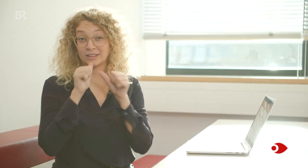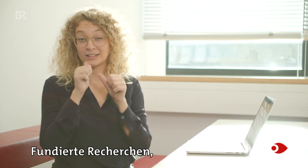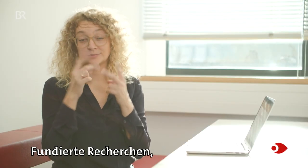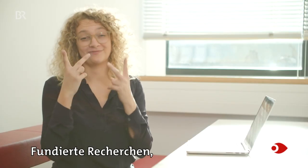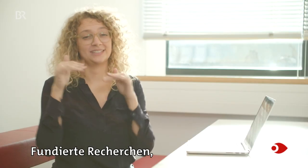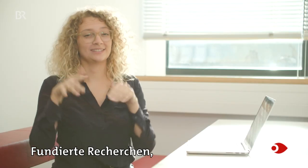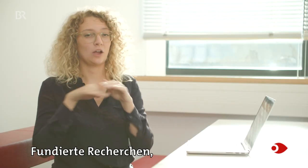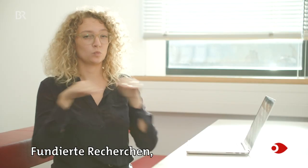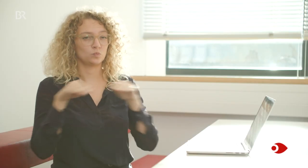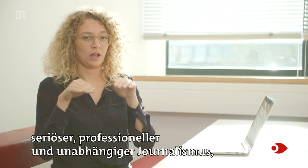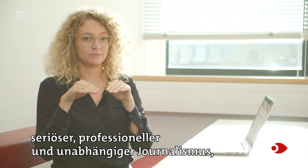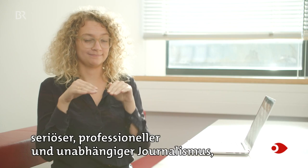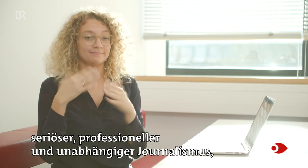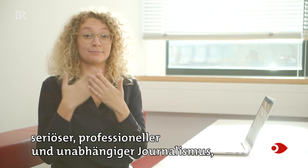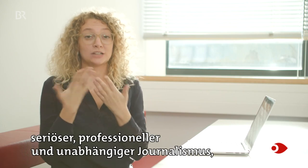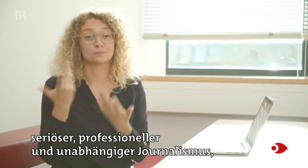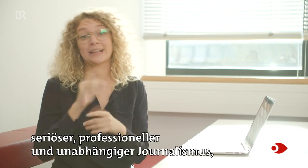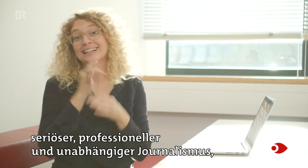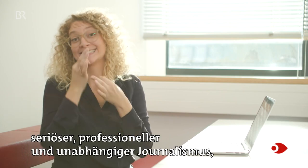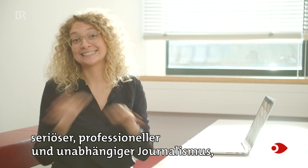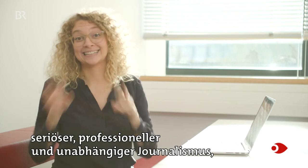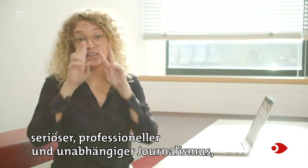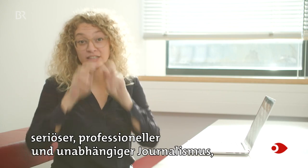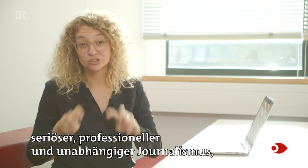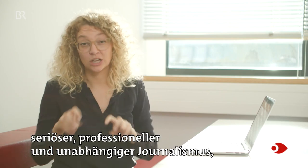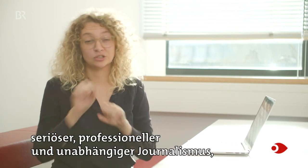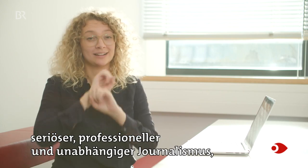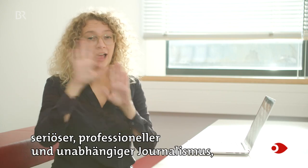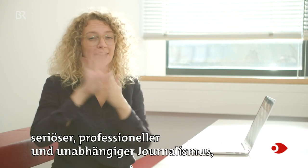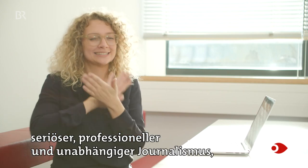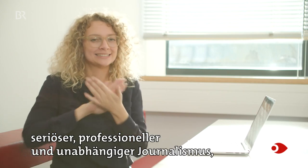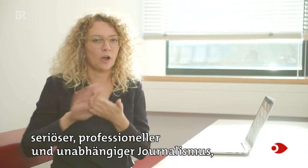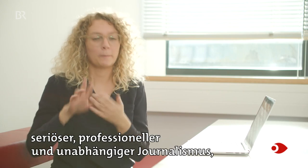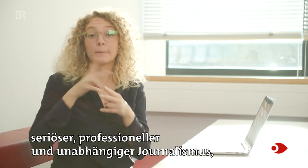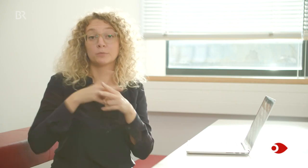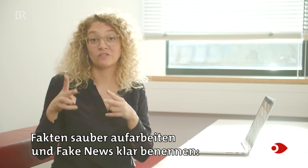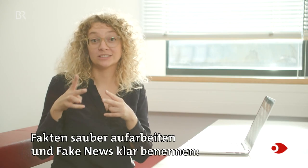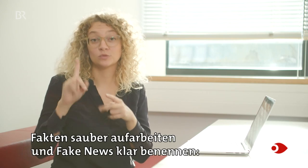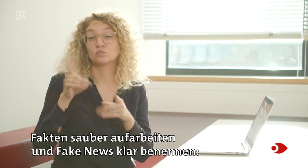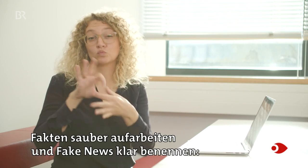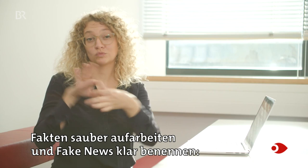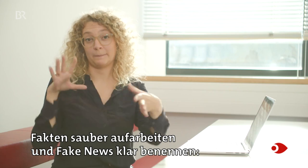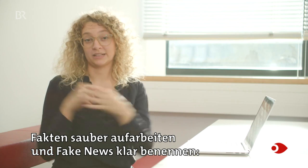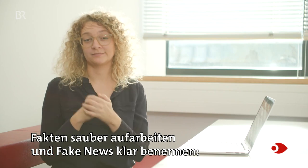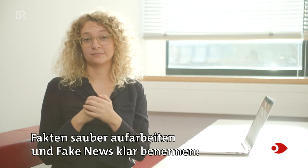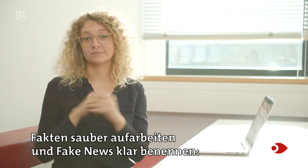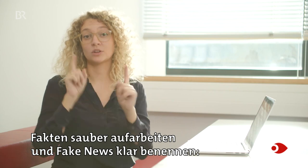Fundierte Recherchen, seriöser, professioneller und unabhängiger Journalismus. Fakten sauber aufarbeiten